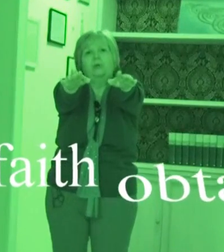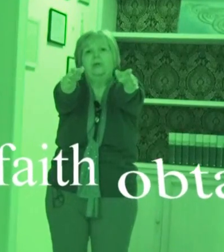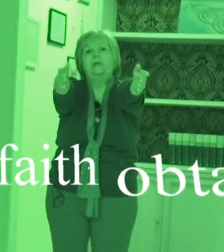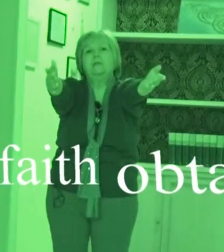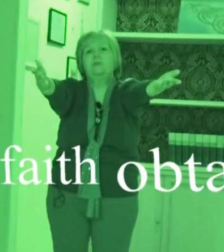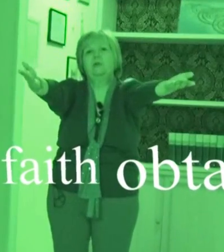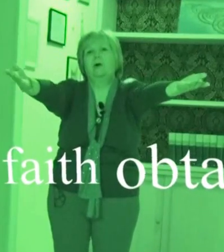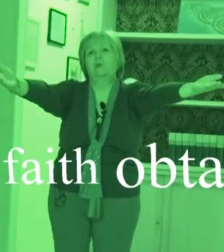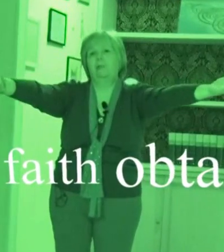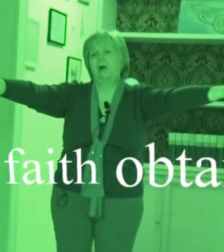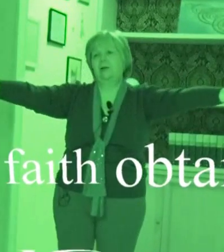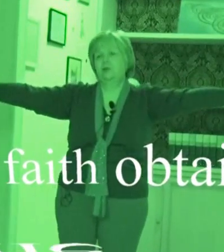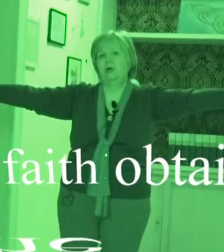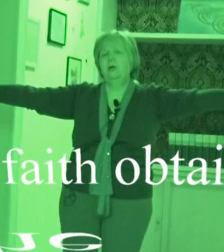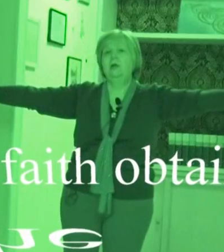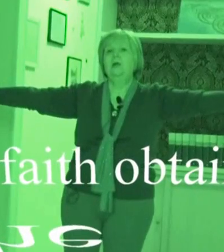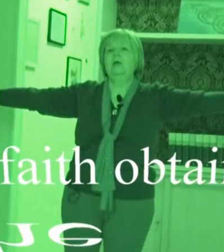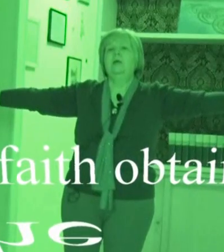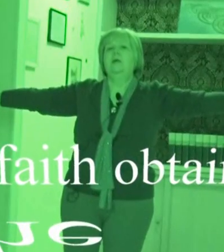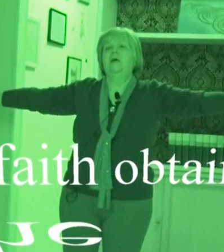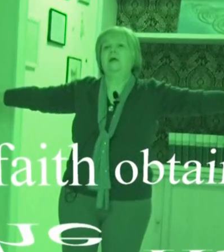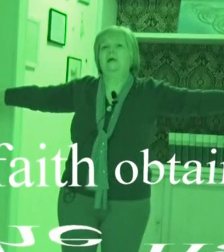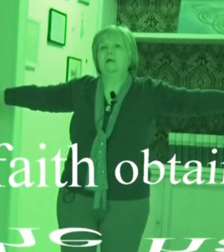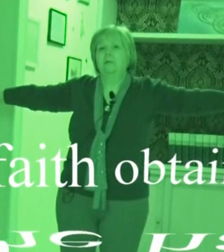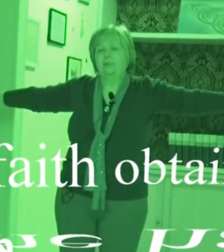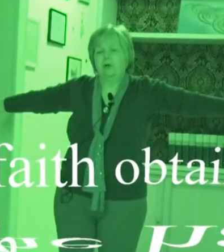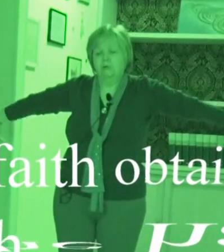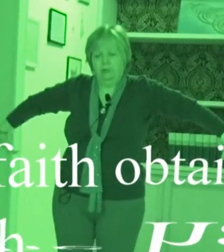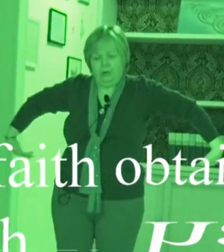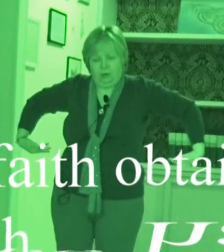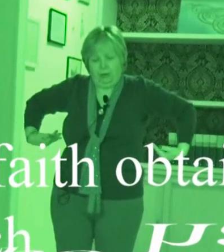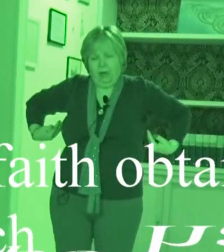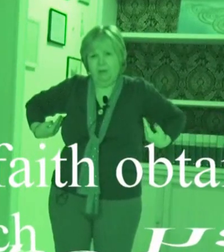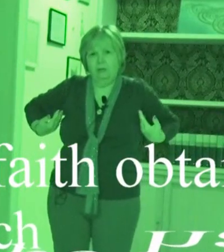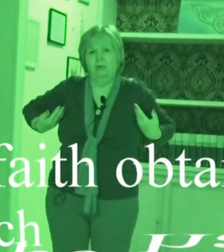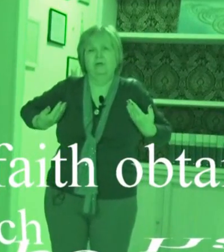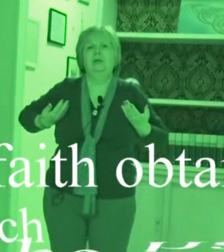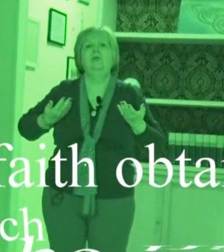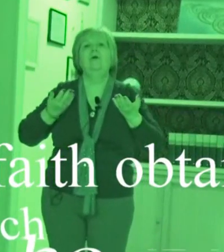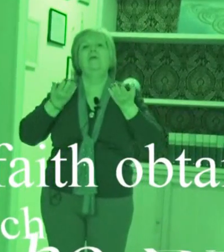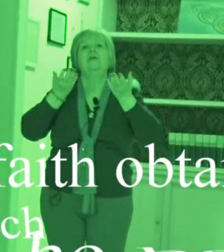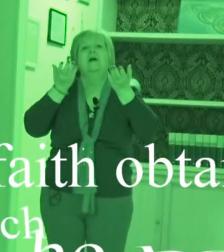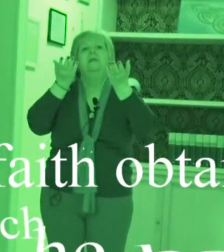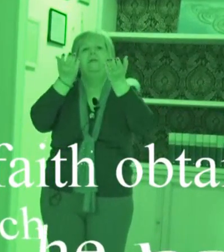inspiro, apro le braccia e porto le braccia indietro, di nuovo in avanti,